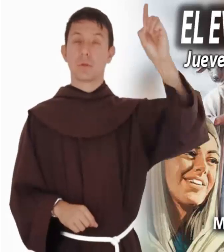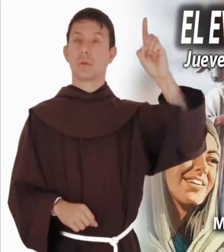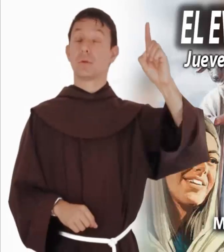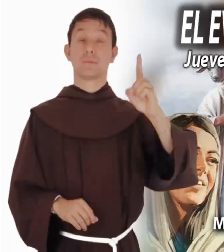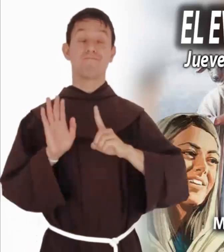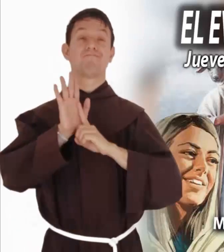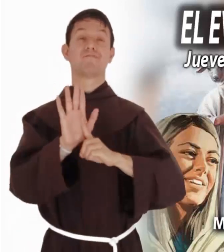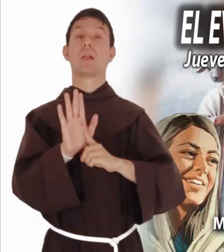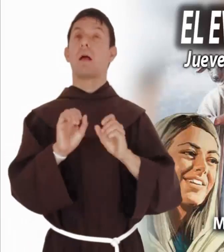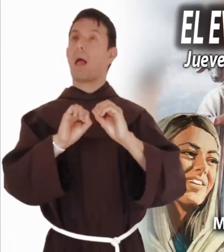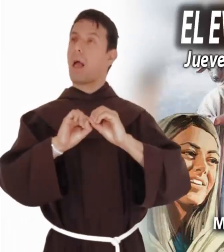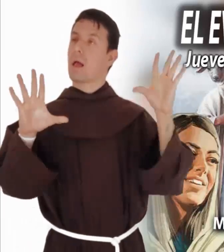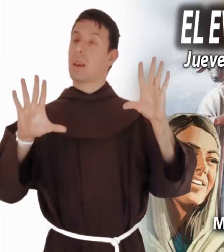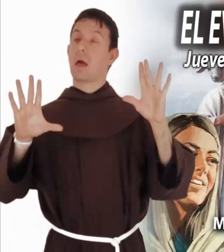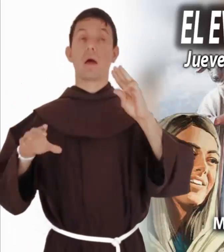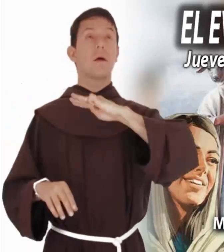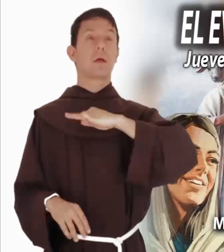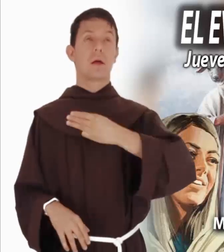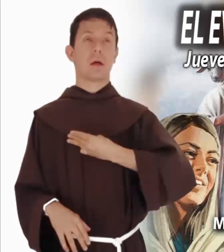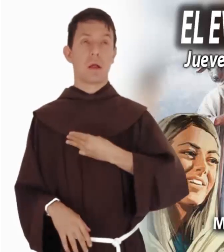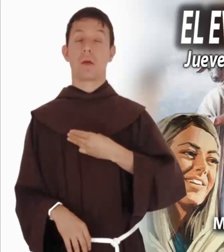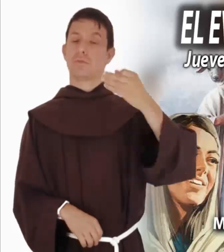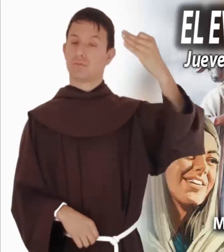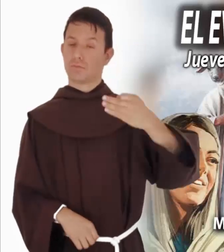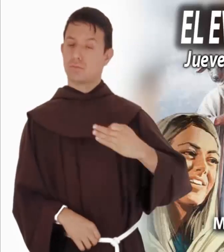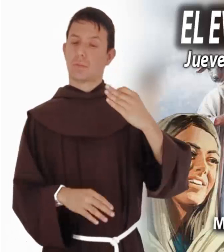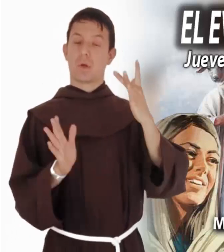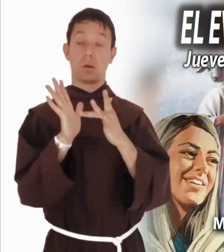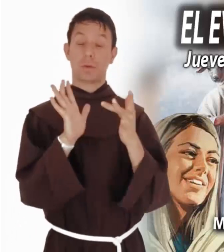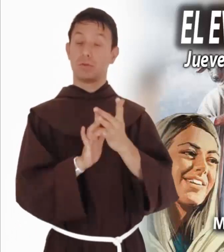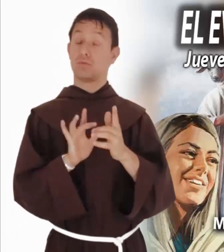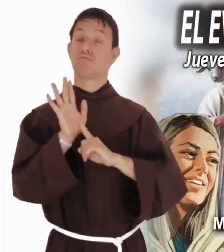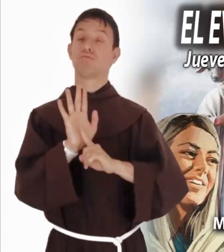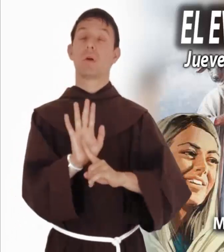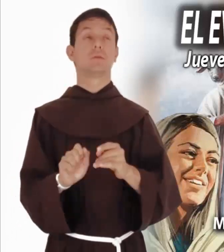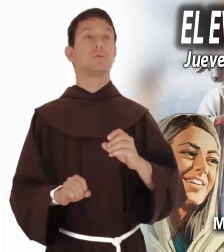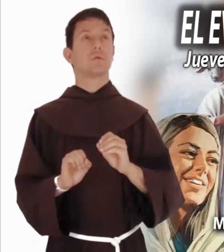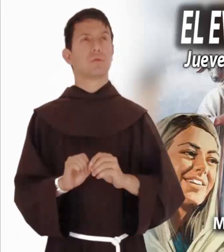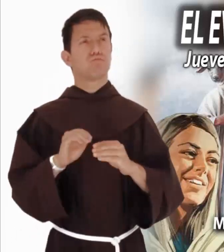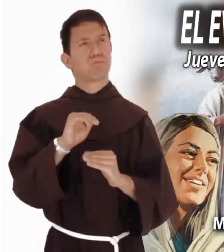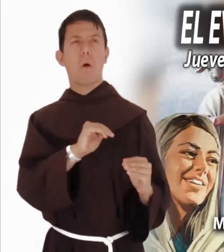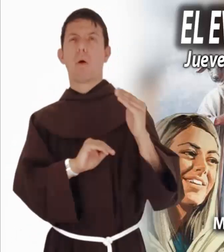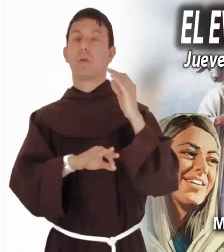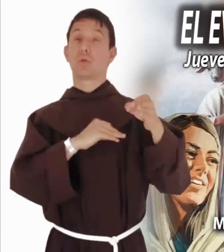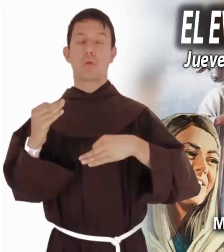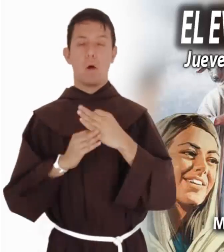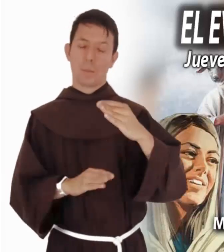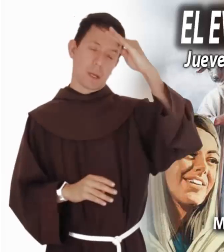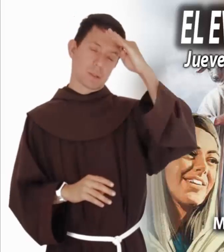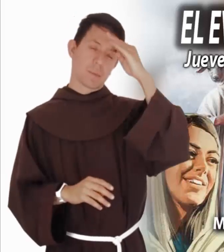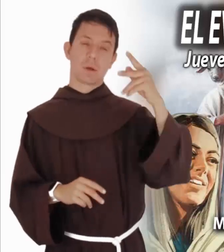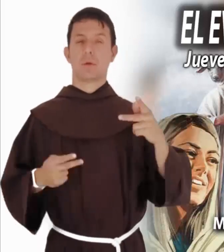evidente en la misericordiosa acogida de Jesús y supera todas las previsiones.